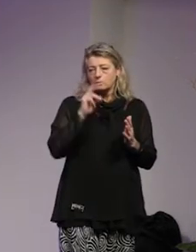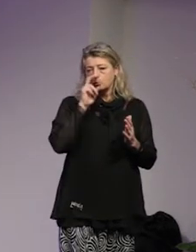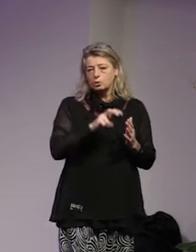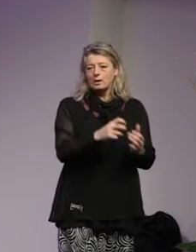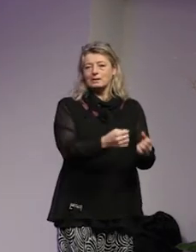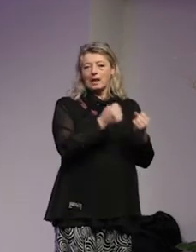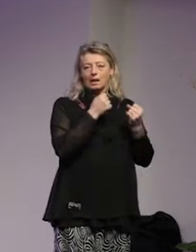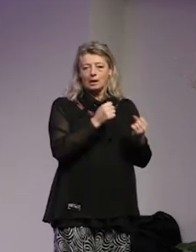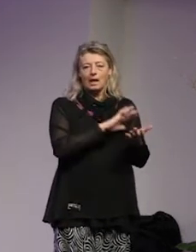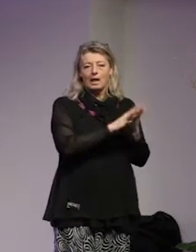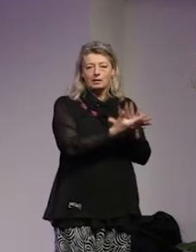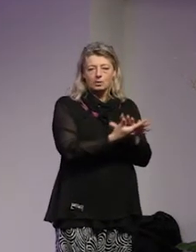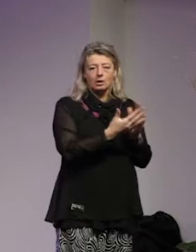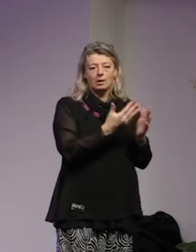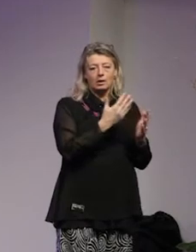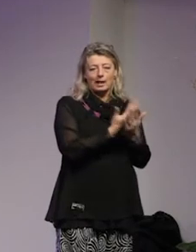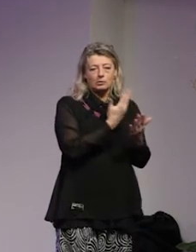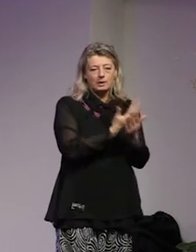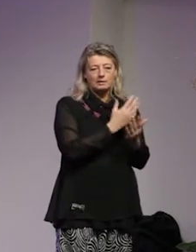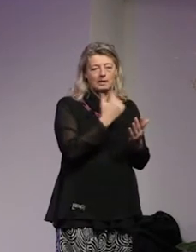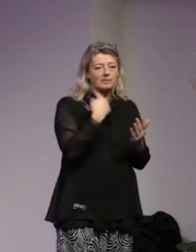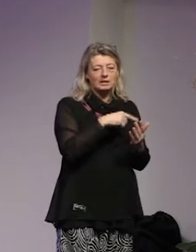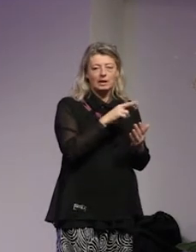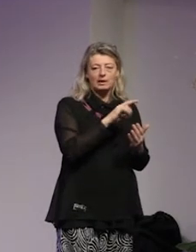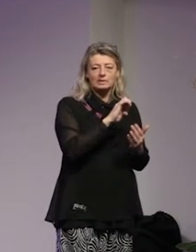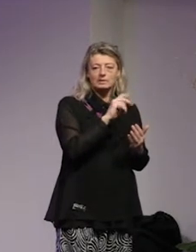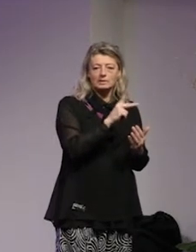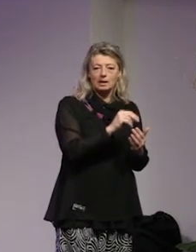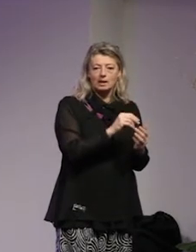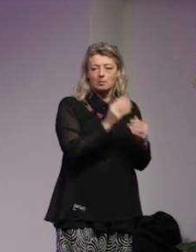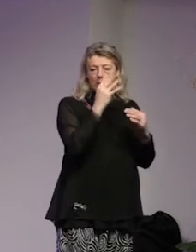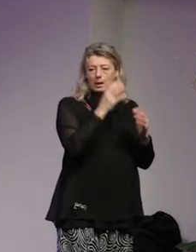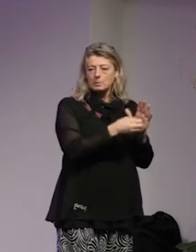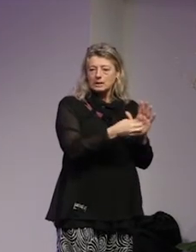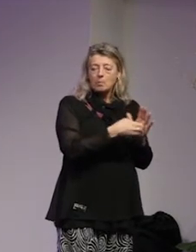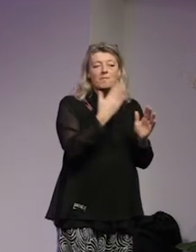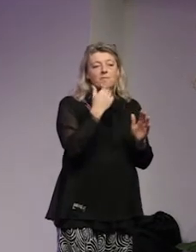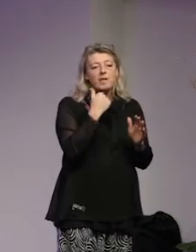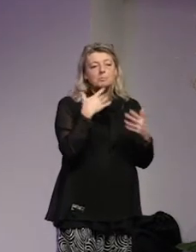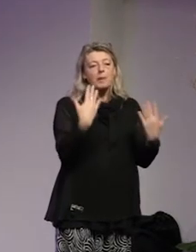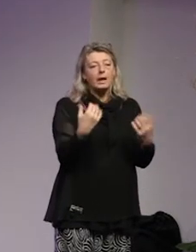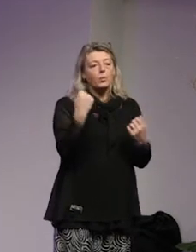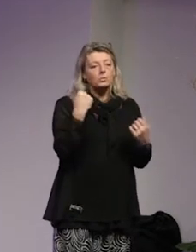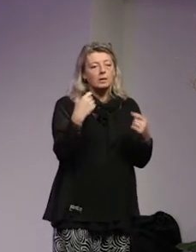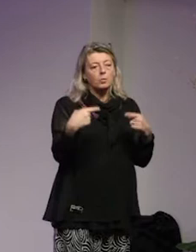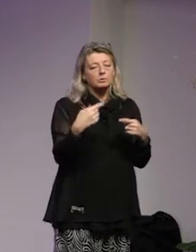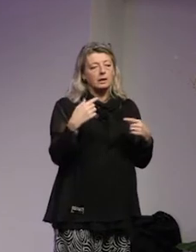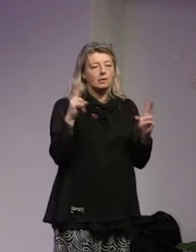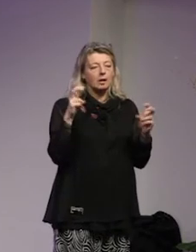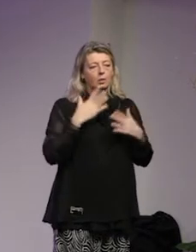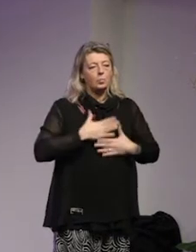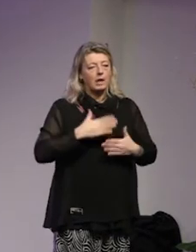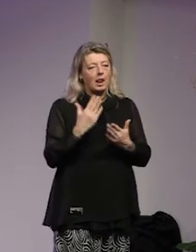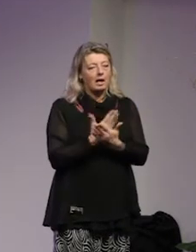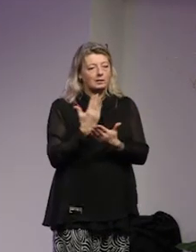stärka den radikal nationalistiska vita rasistiska problembeskrivningen av vilka som utgör hotet mot det goda landet